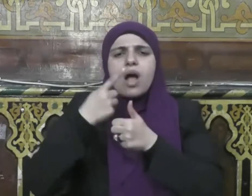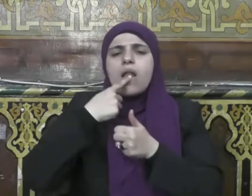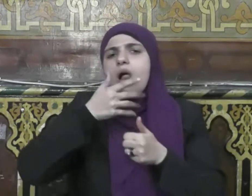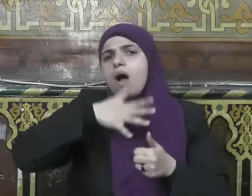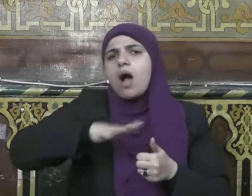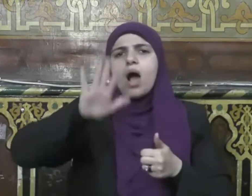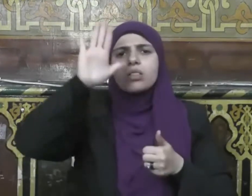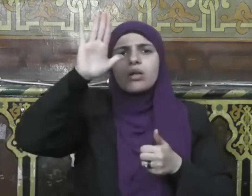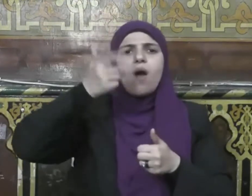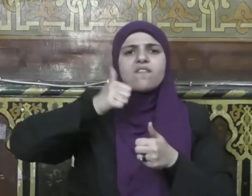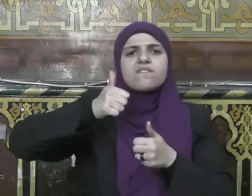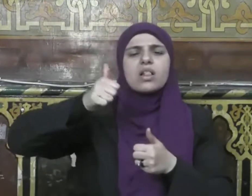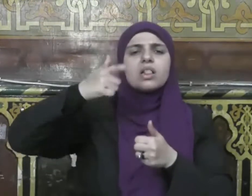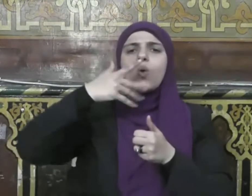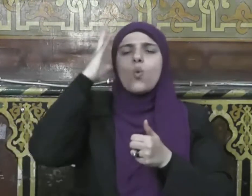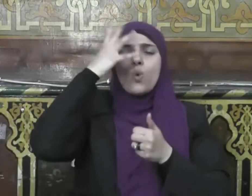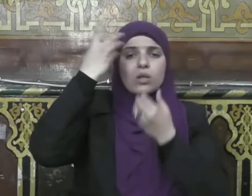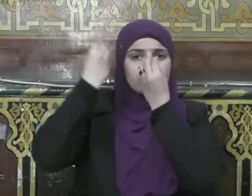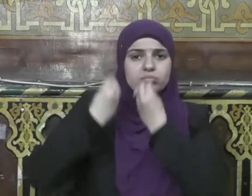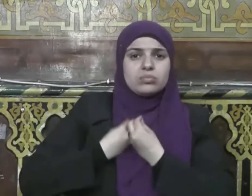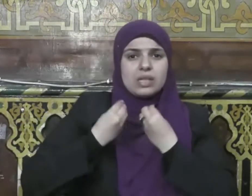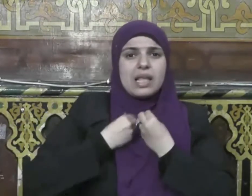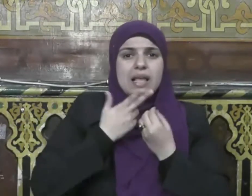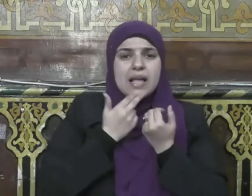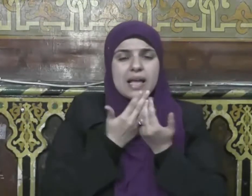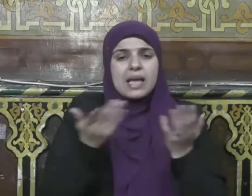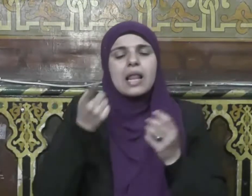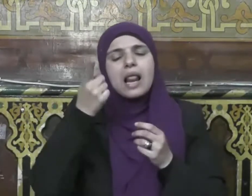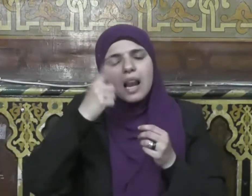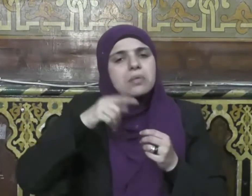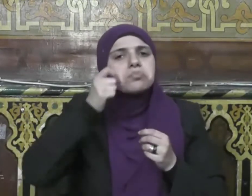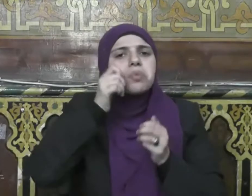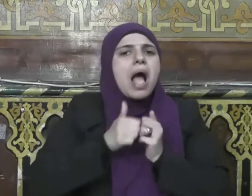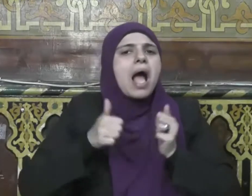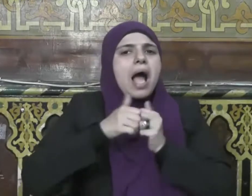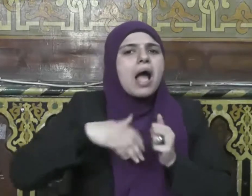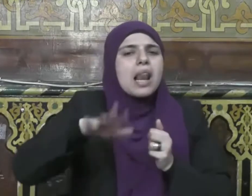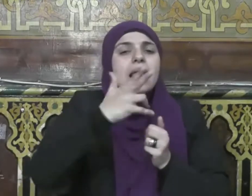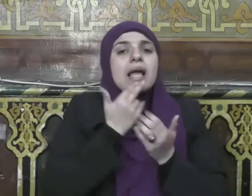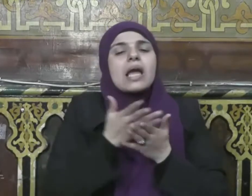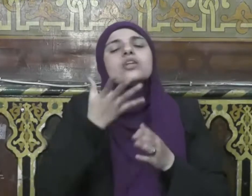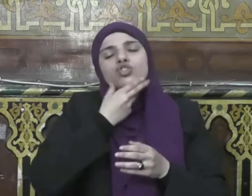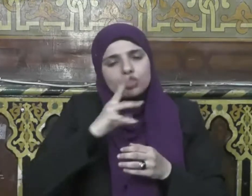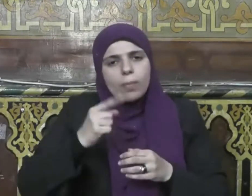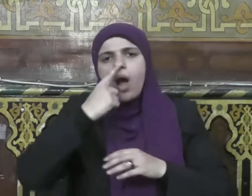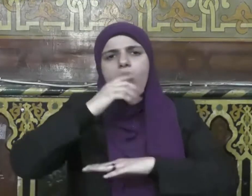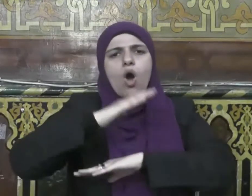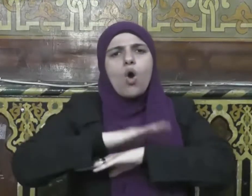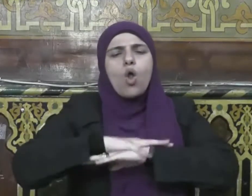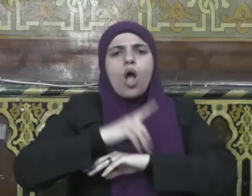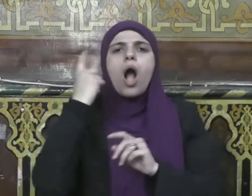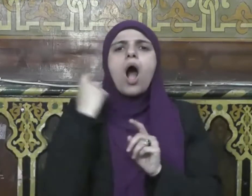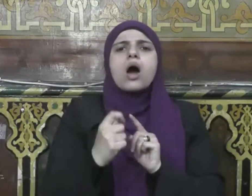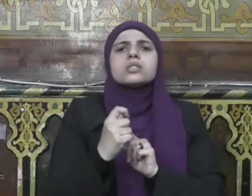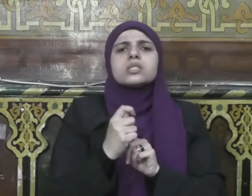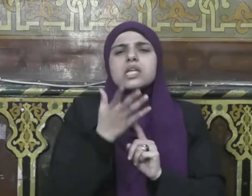خلق أصيل لا يتحلى به إلا النبلاء ولله ذر